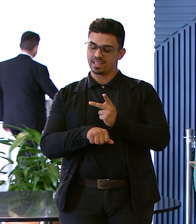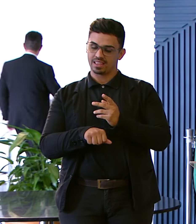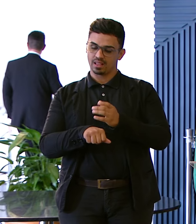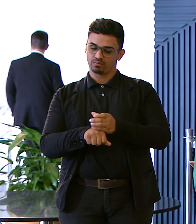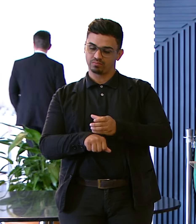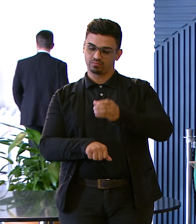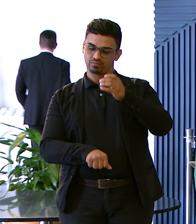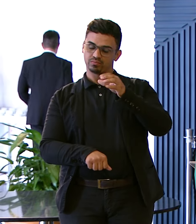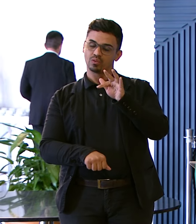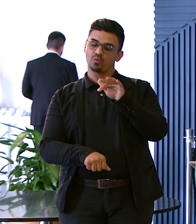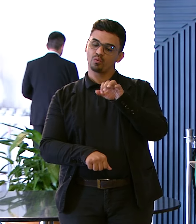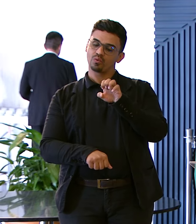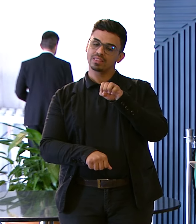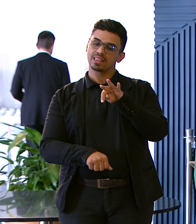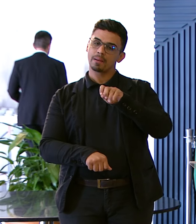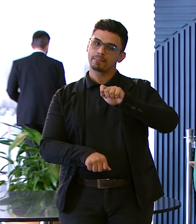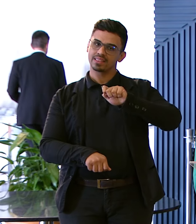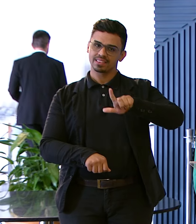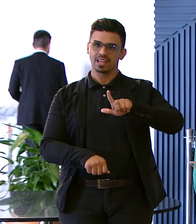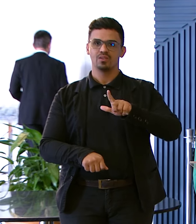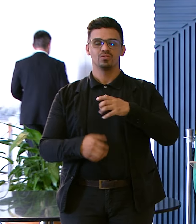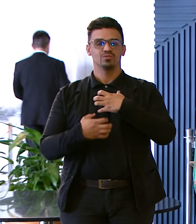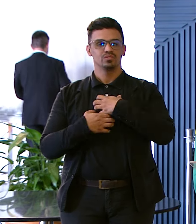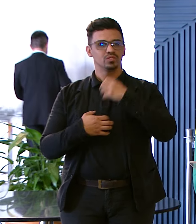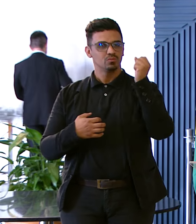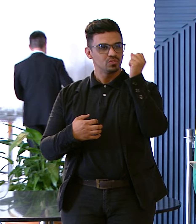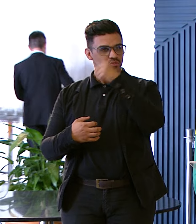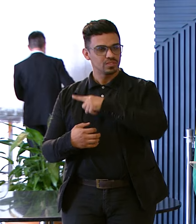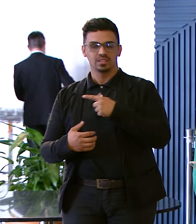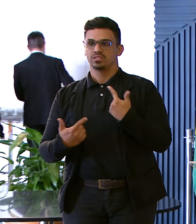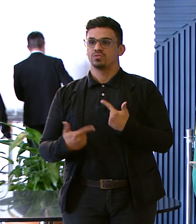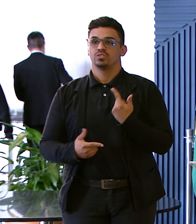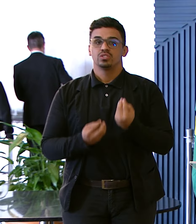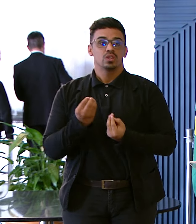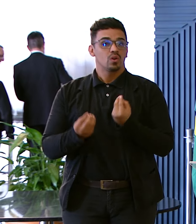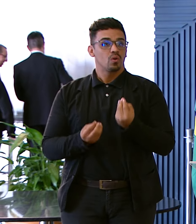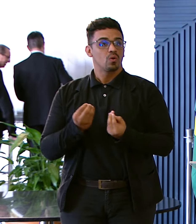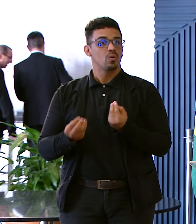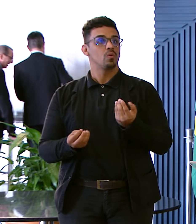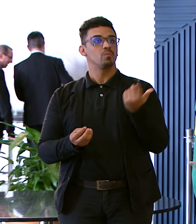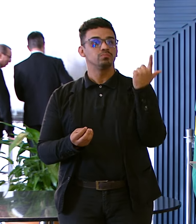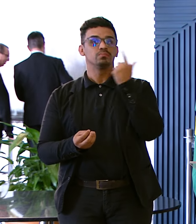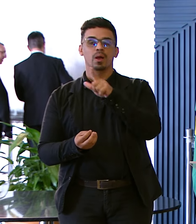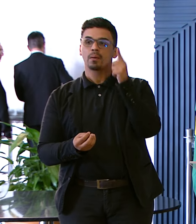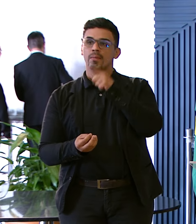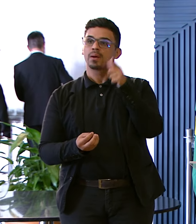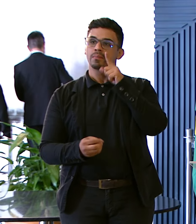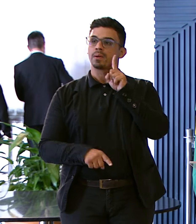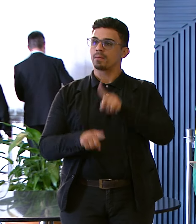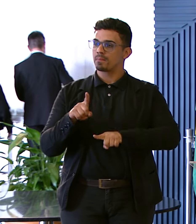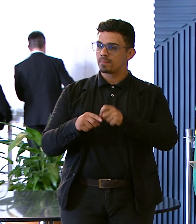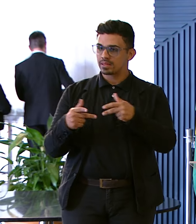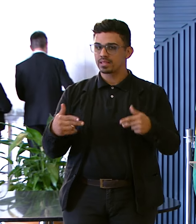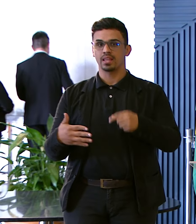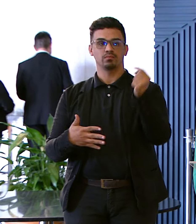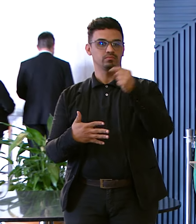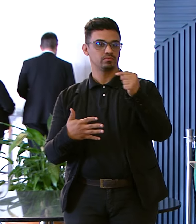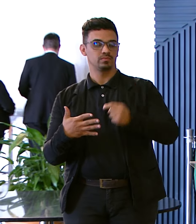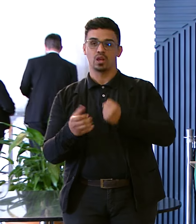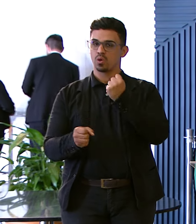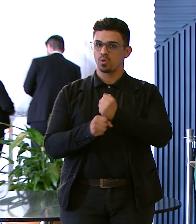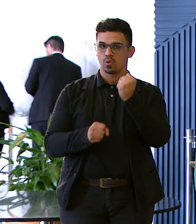muita dificuldade Porque não tínhamos Como Onde Sair ganhando Material Mão de obra